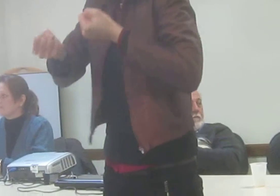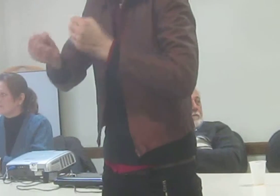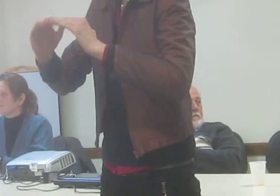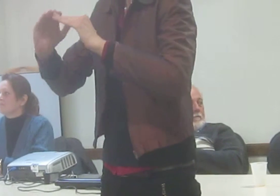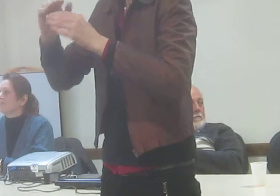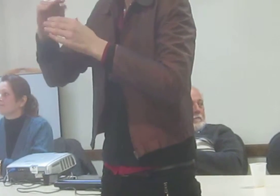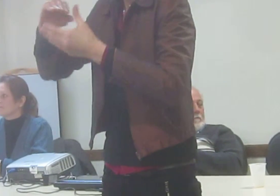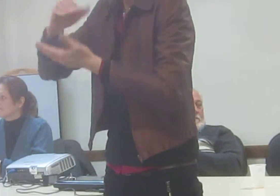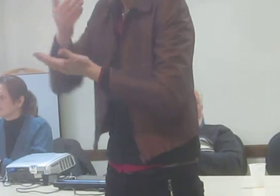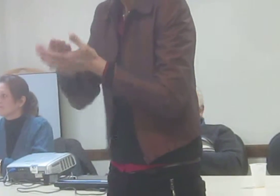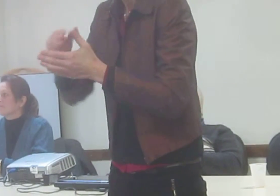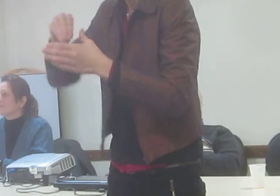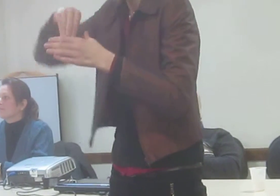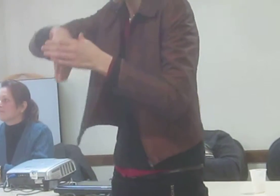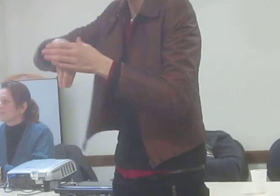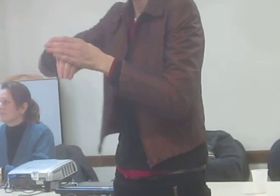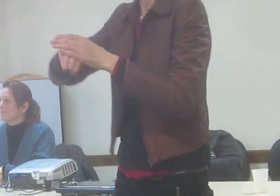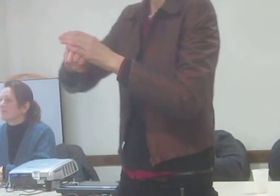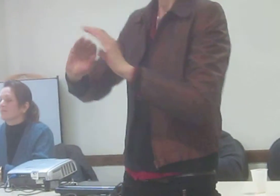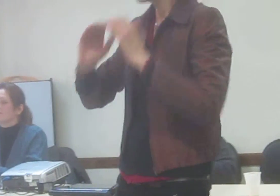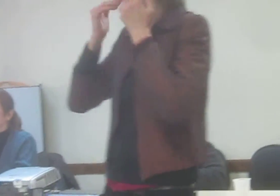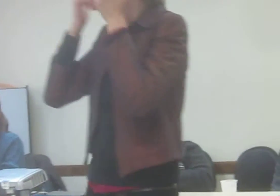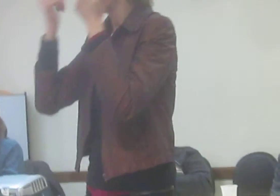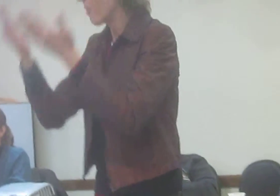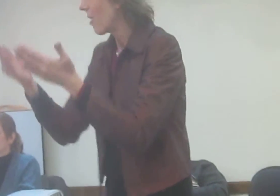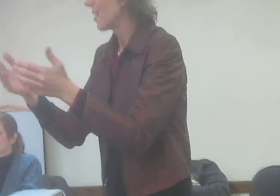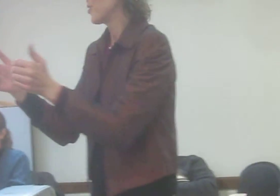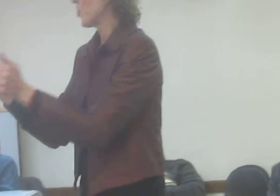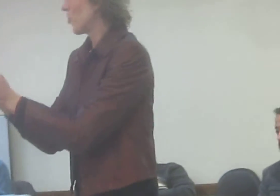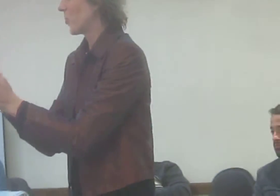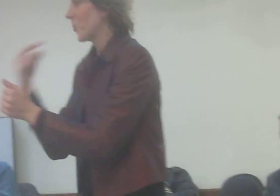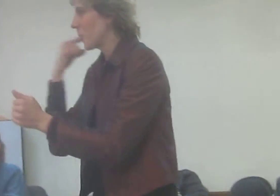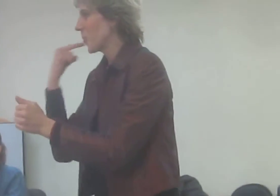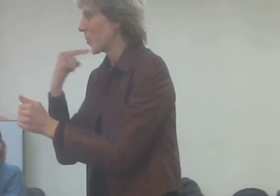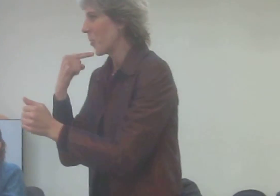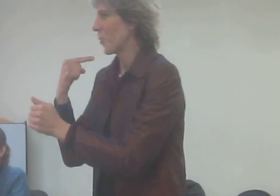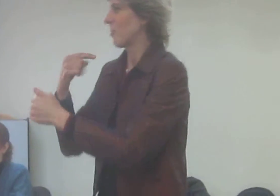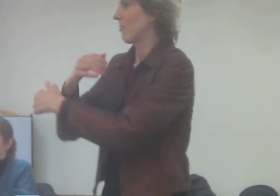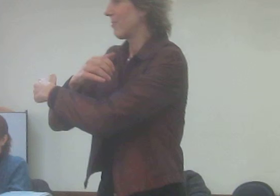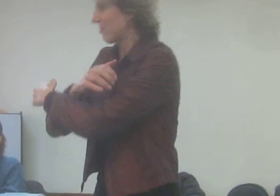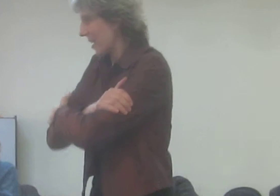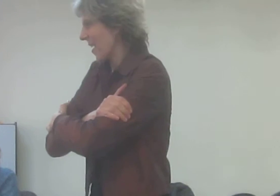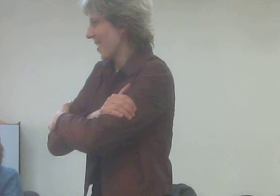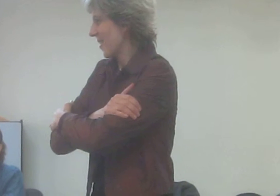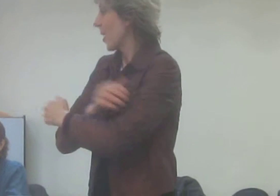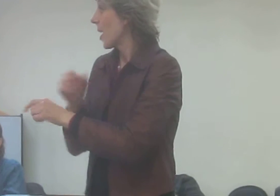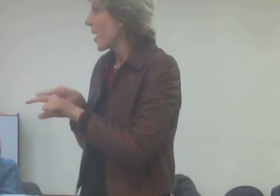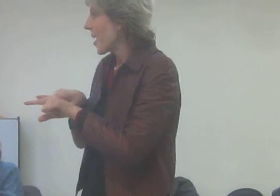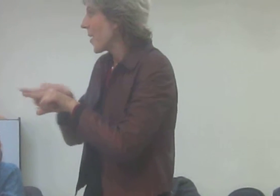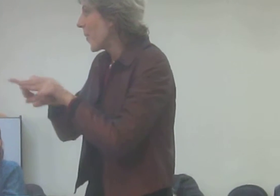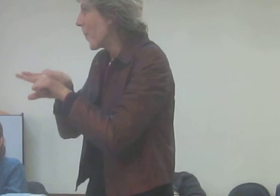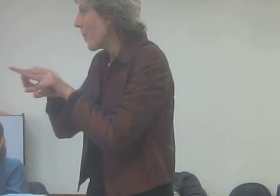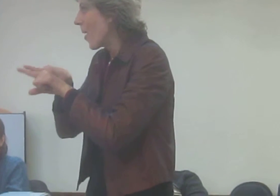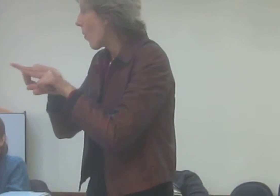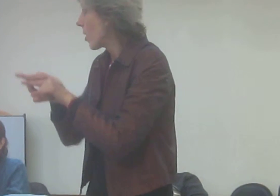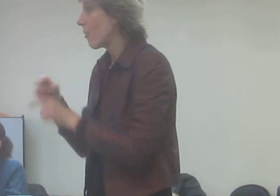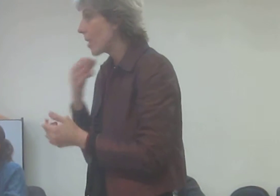inteira. Eles carregam eles para todos os lugares, levam para almoçar. Elas abraçam eles como se fosse irmão. Coisa que eu fiquei absurdo. E eles estão aqui de